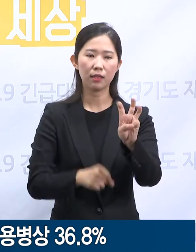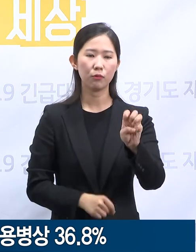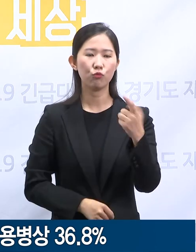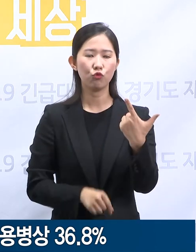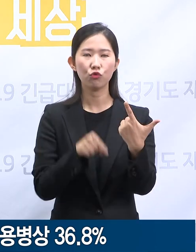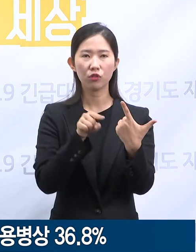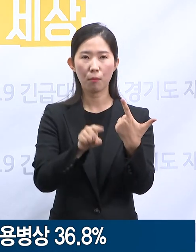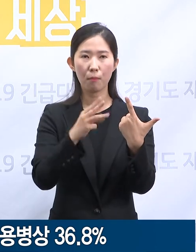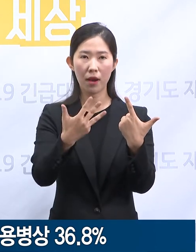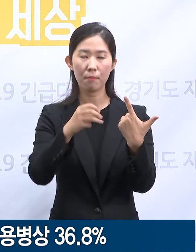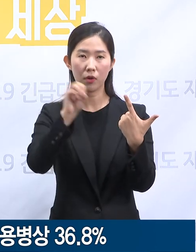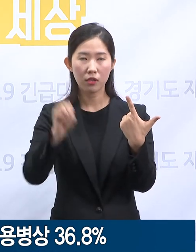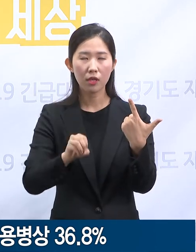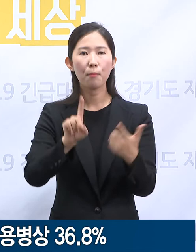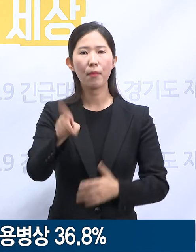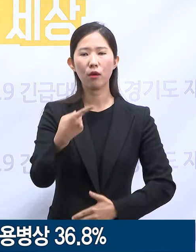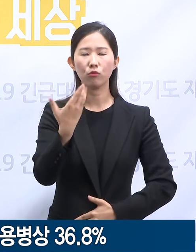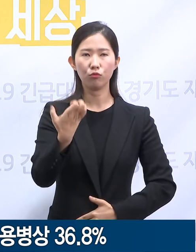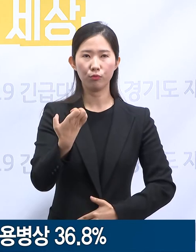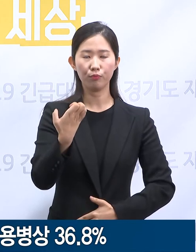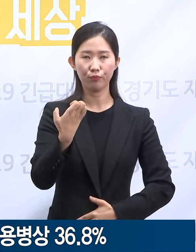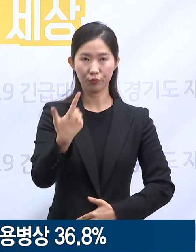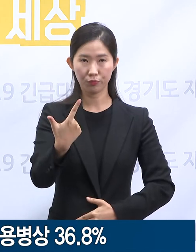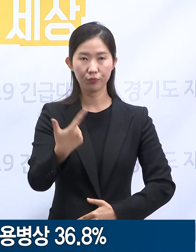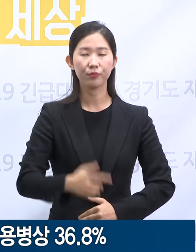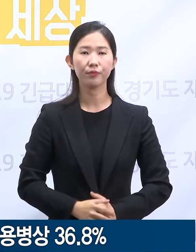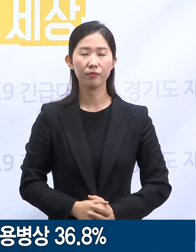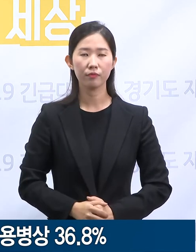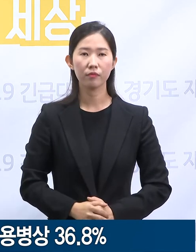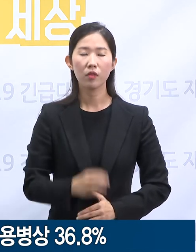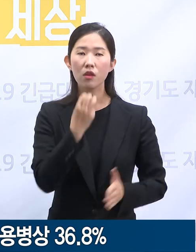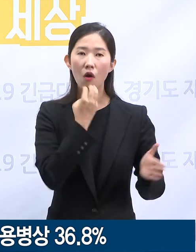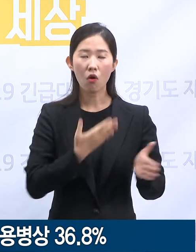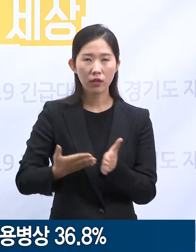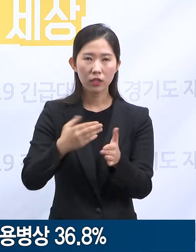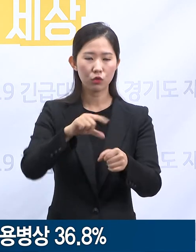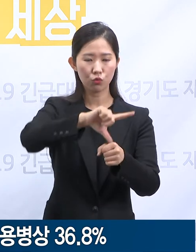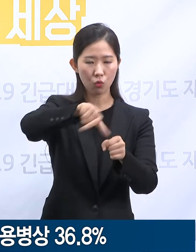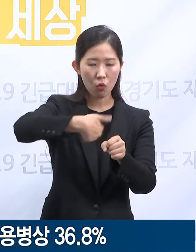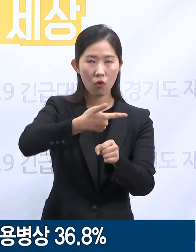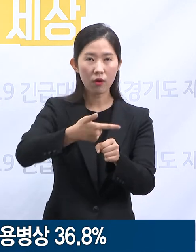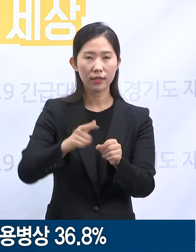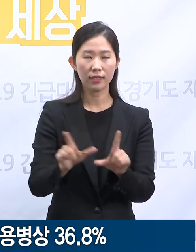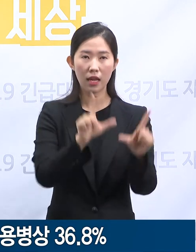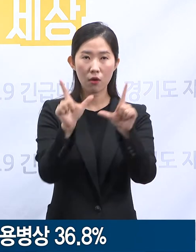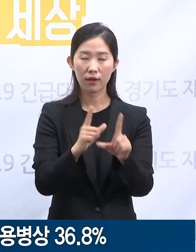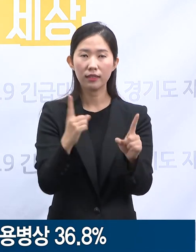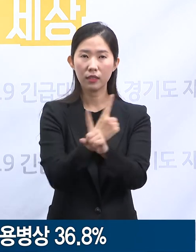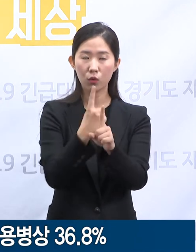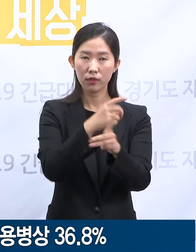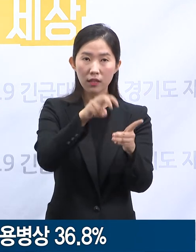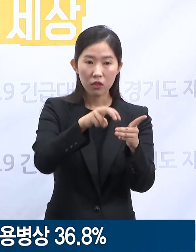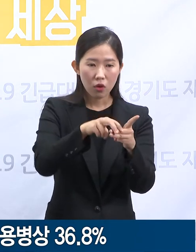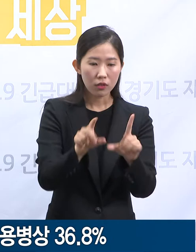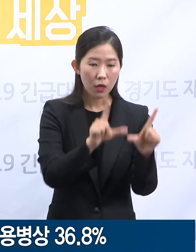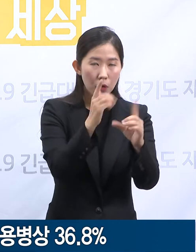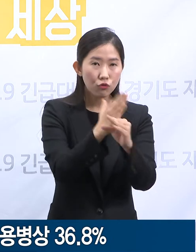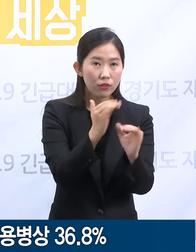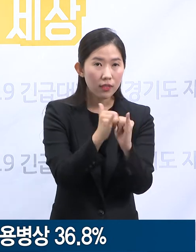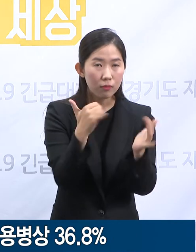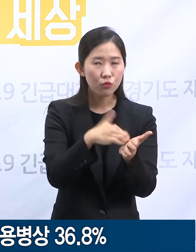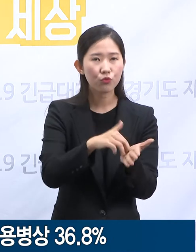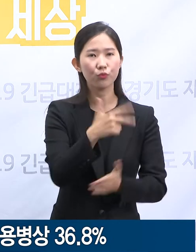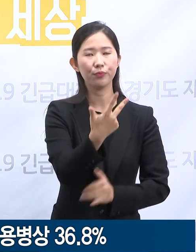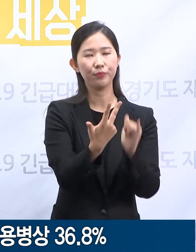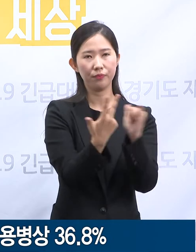199병상입니다. 경기 수도권 22 생활치료센터에는 7명의 확진자가 생활하고 있으며 타시도